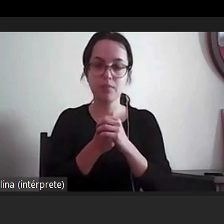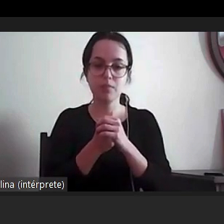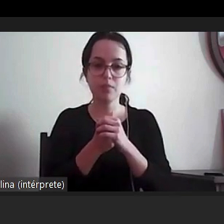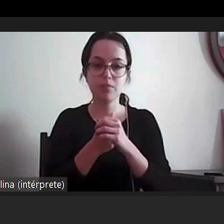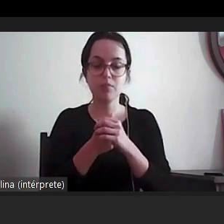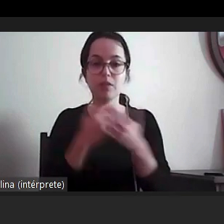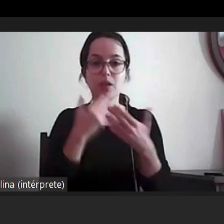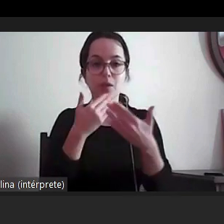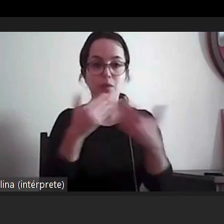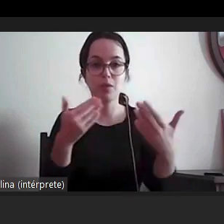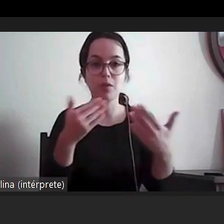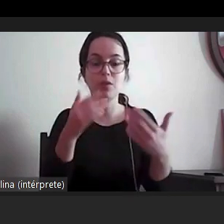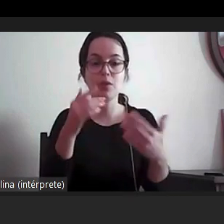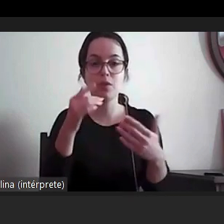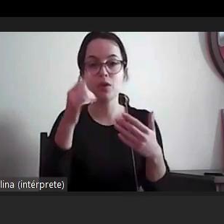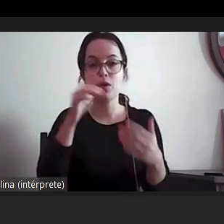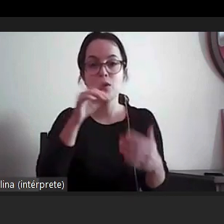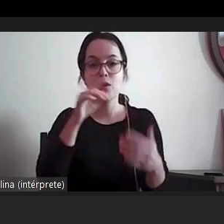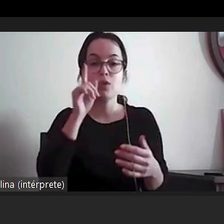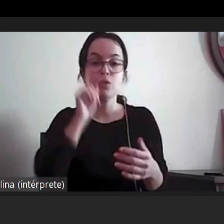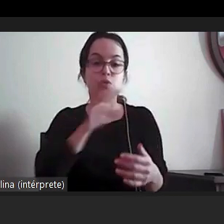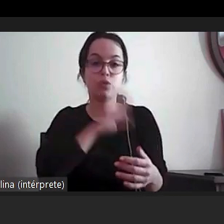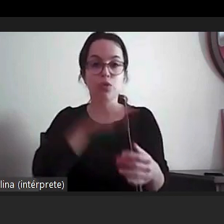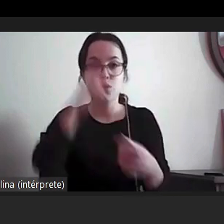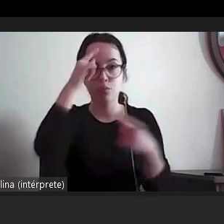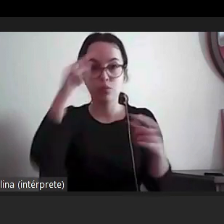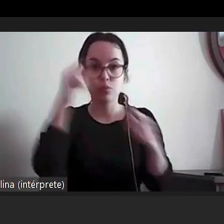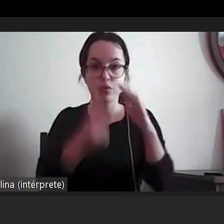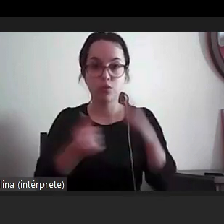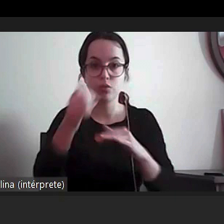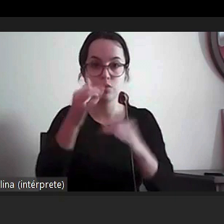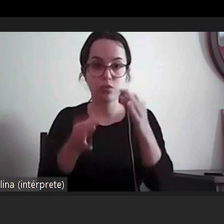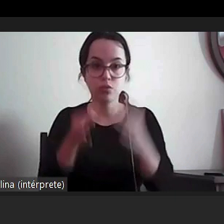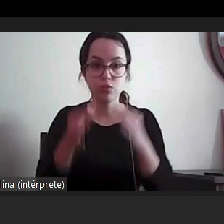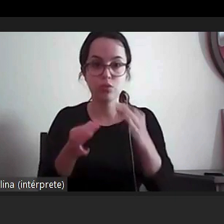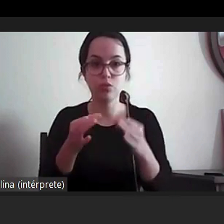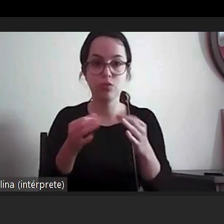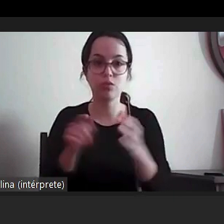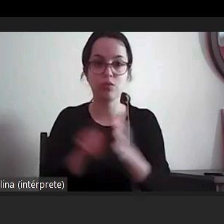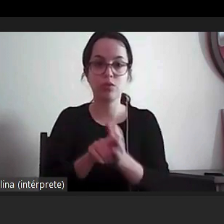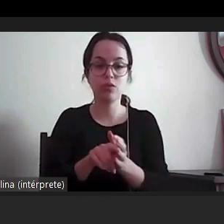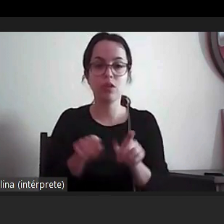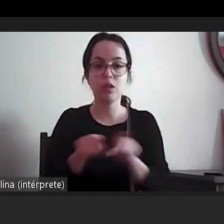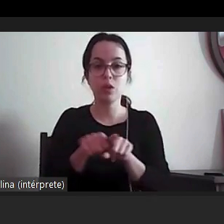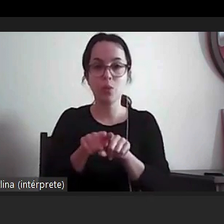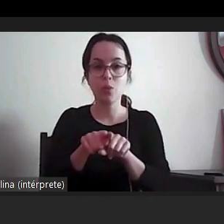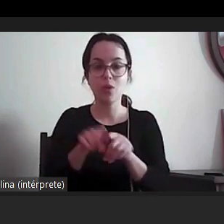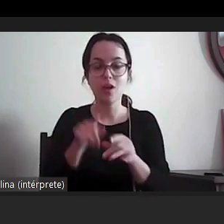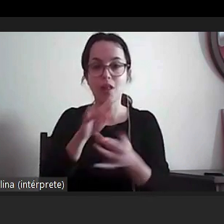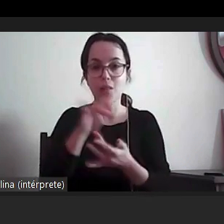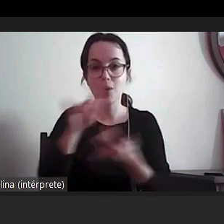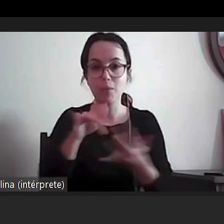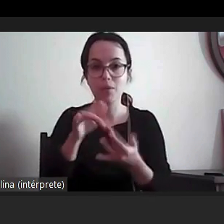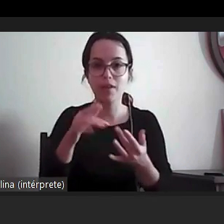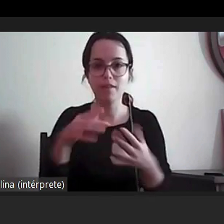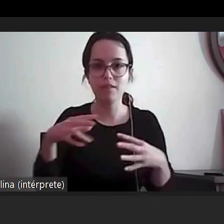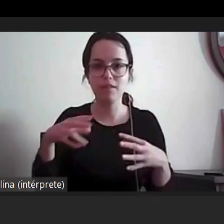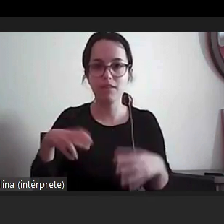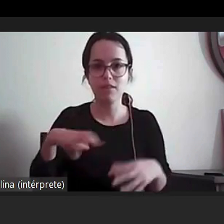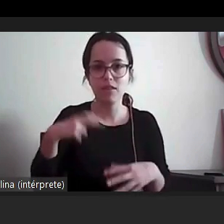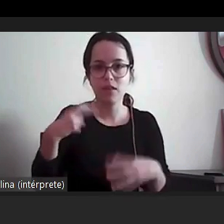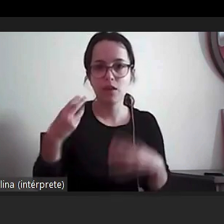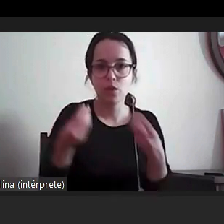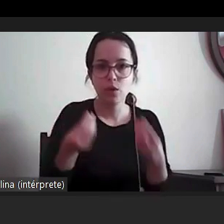presença da senhora professora de justiça adjunta julgo que foi uma sessão enriquecedora para todos